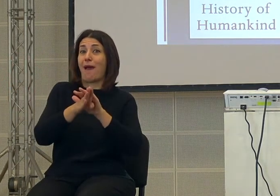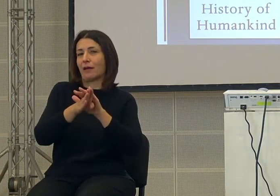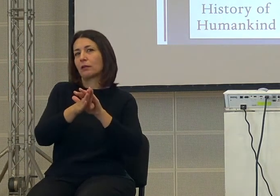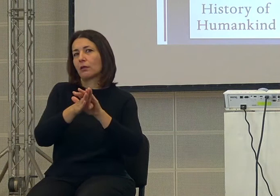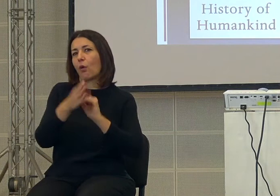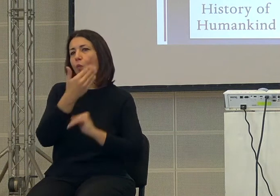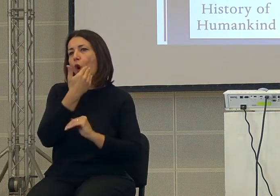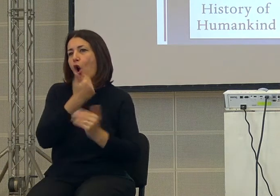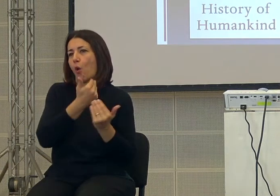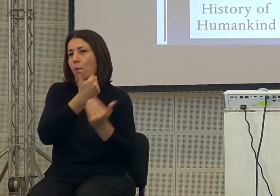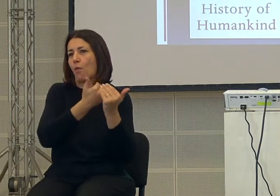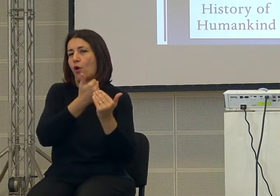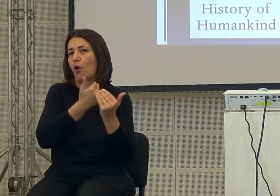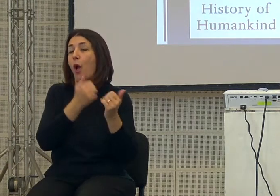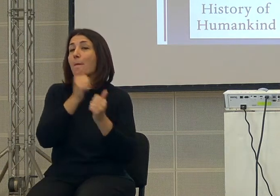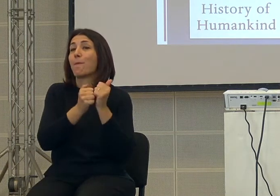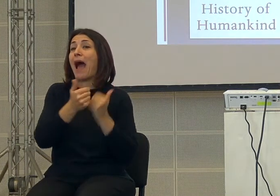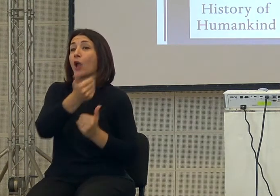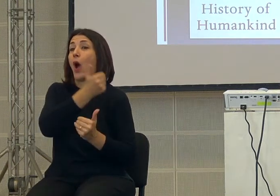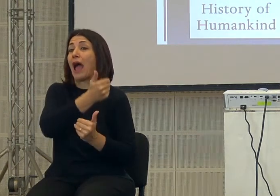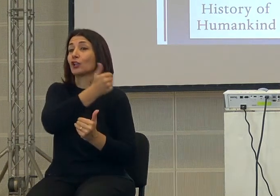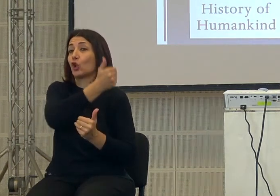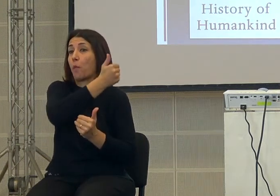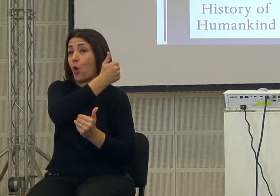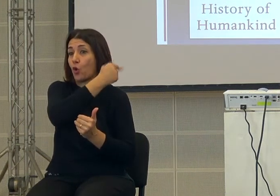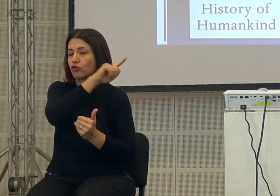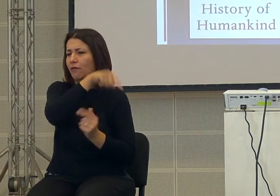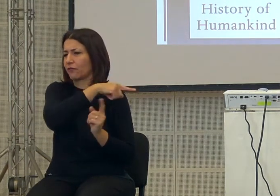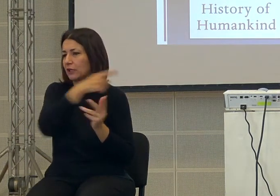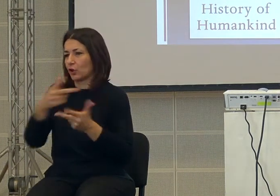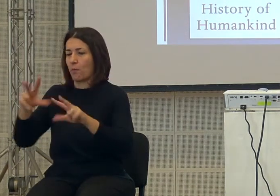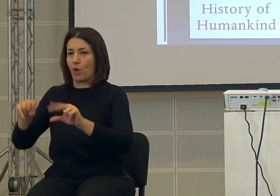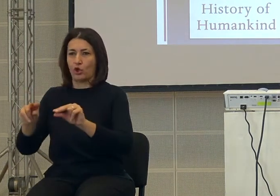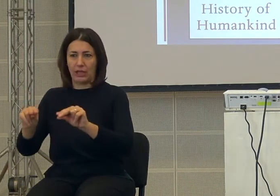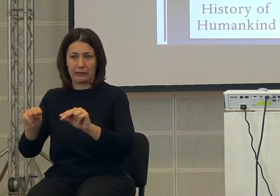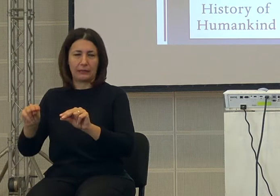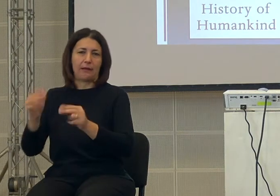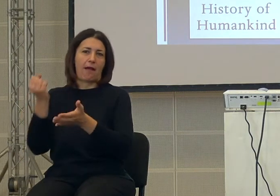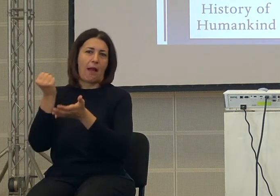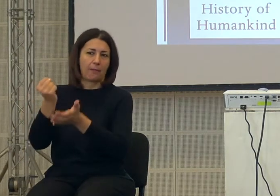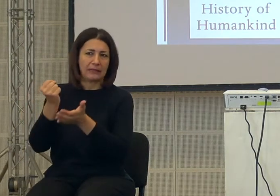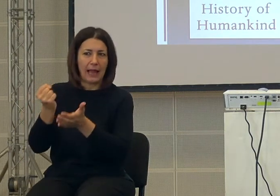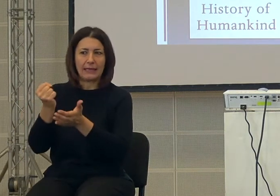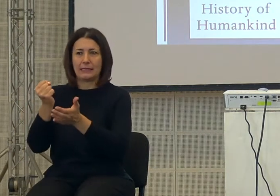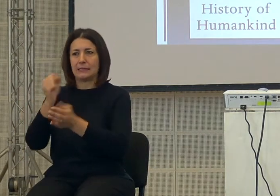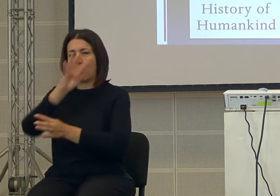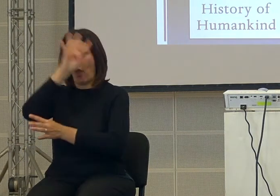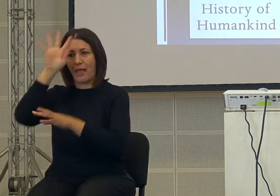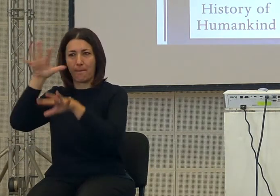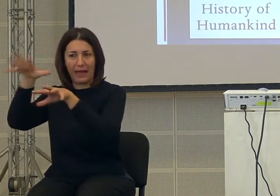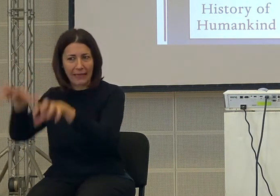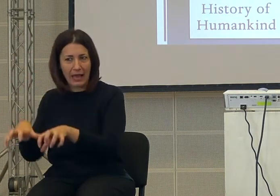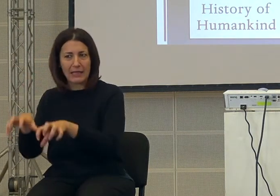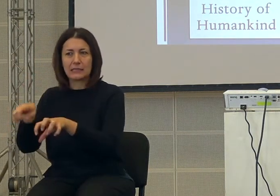antica, proprio la paleoantropologia fino alla modernità, capitalismo, il liberalismo eccetera. Quindi lui riesce a